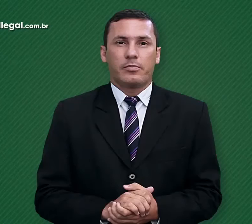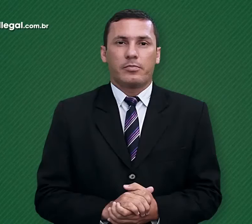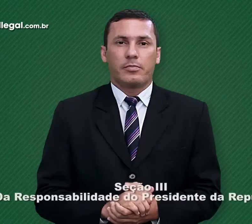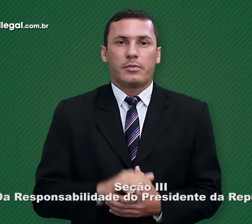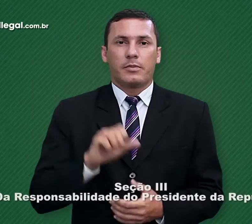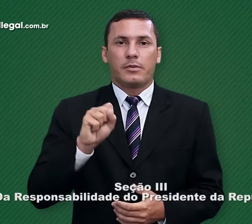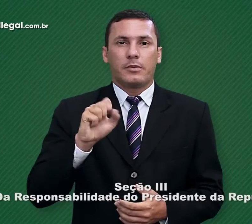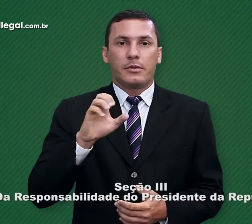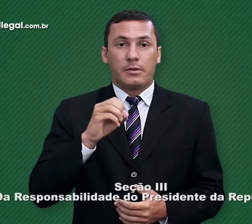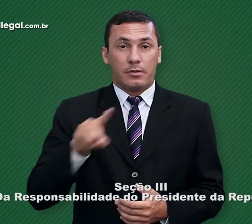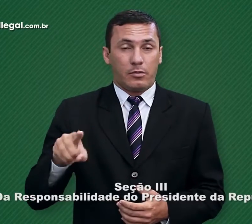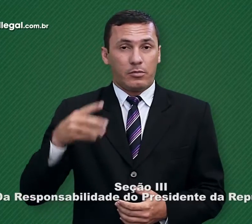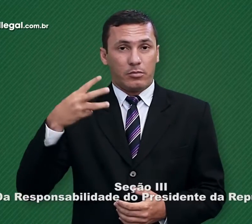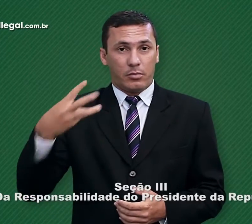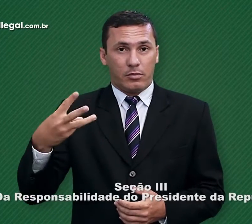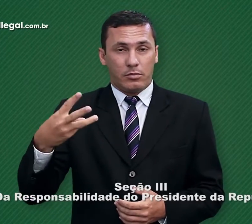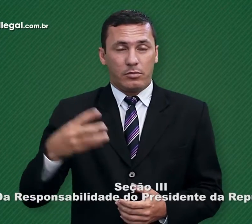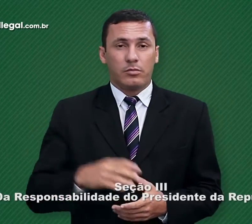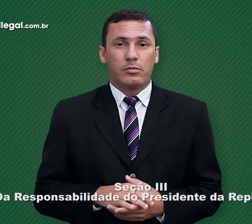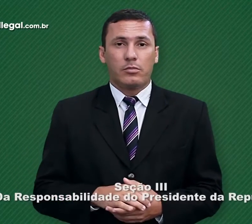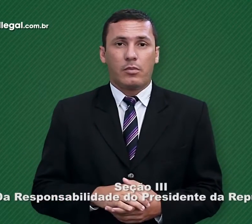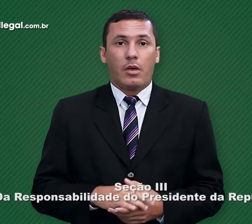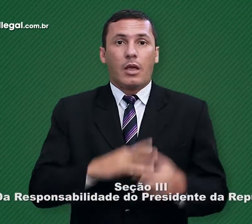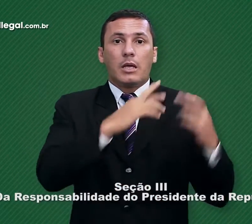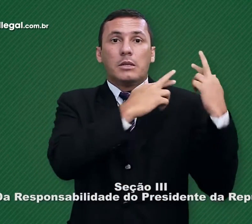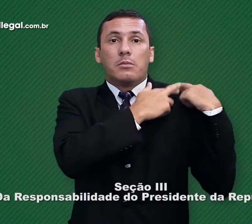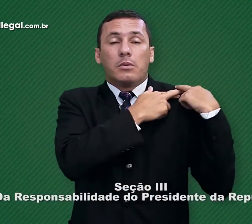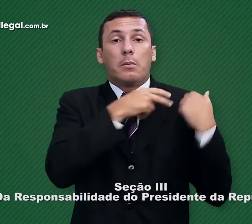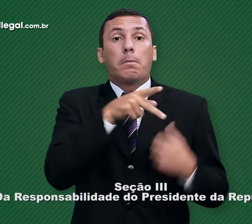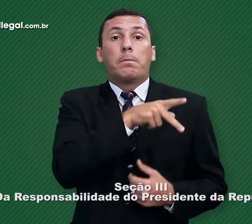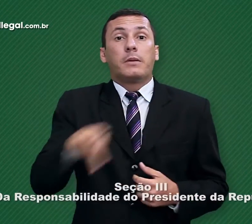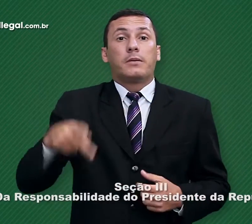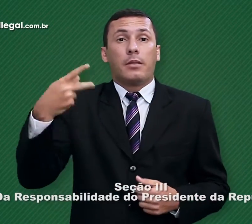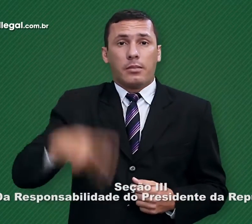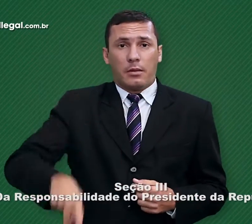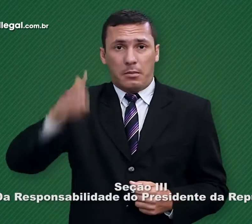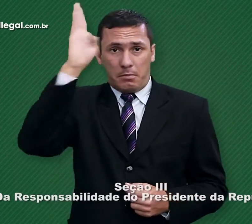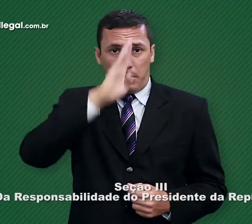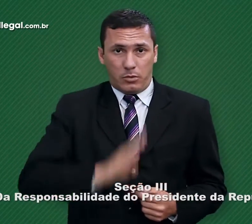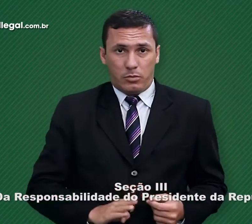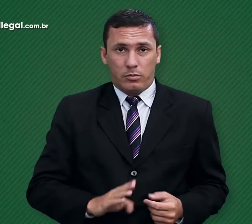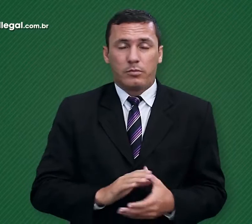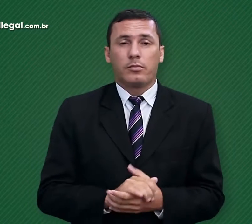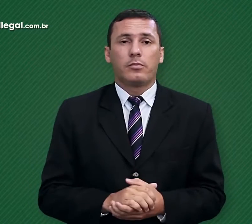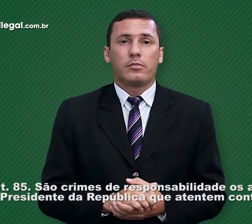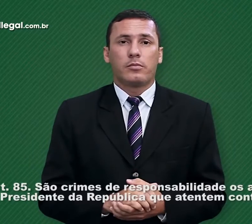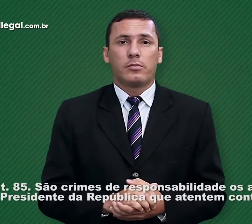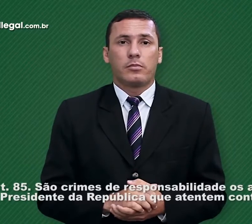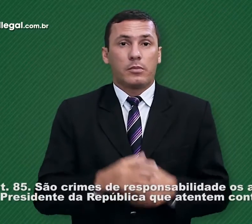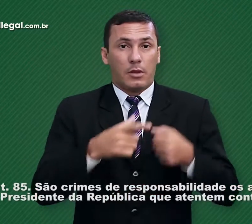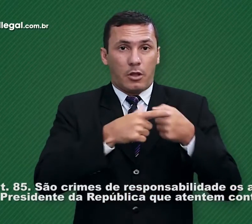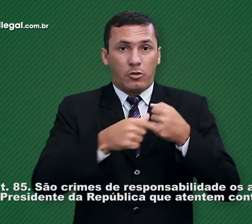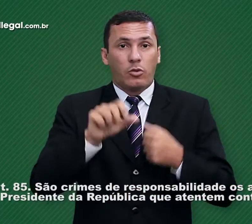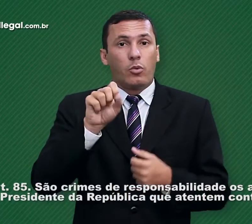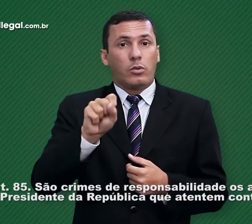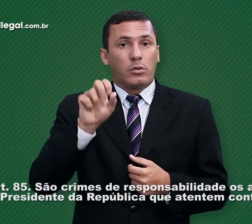Sessão 3. Da responsabilidade do Presidente da República. Artigo 85.